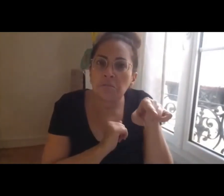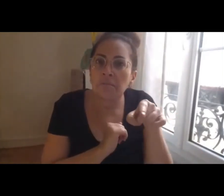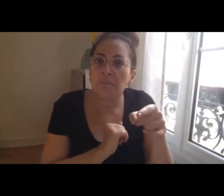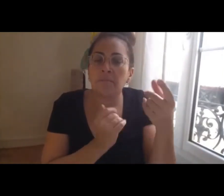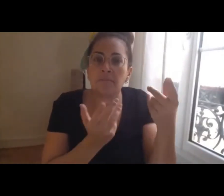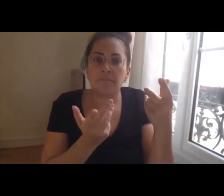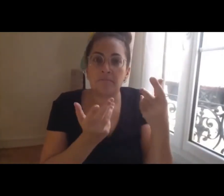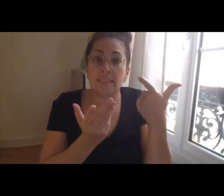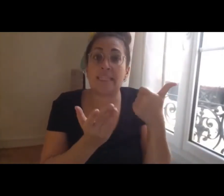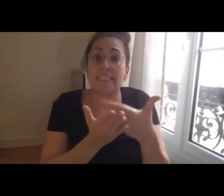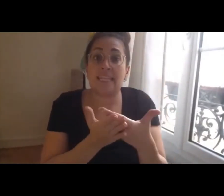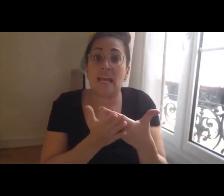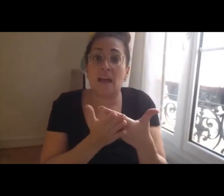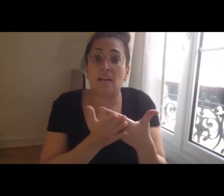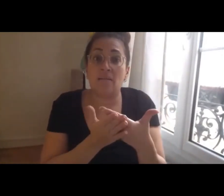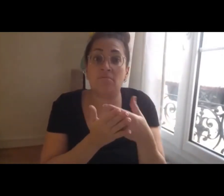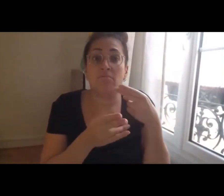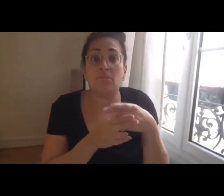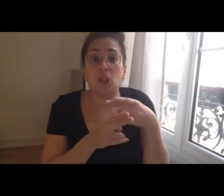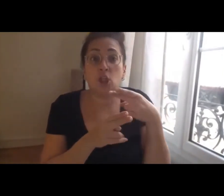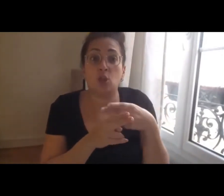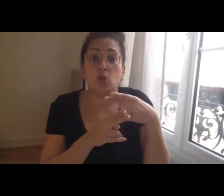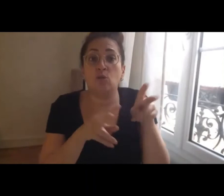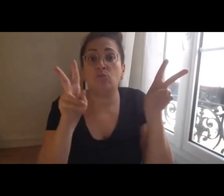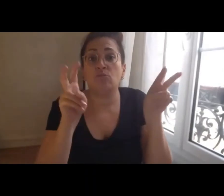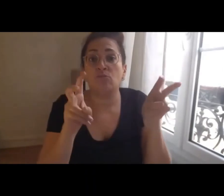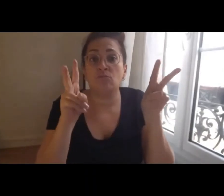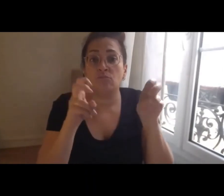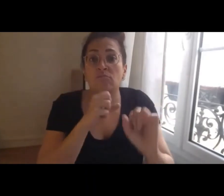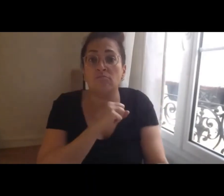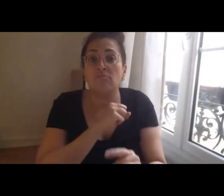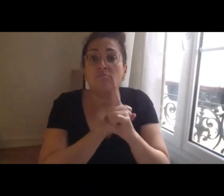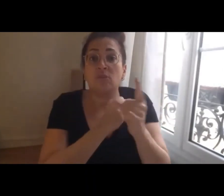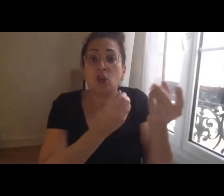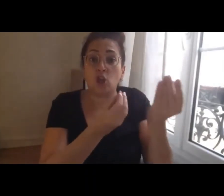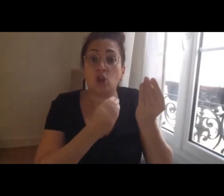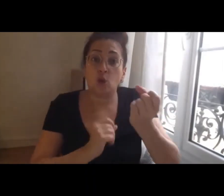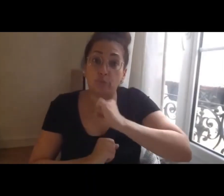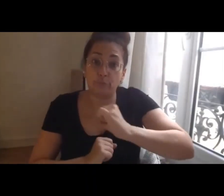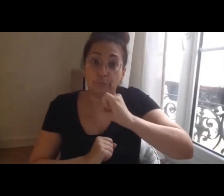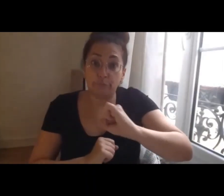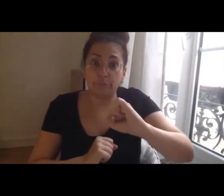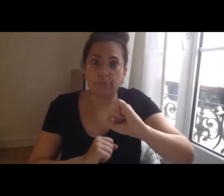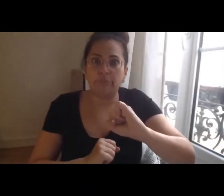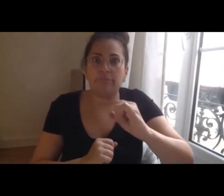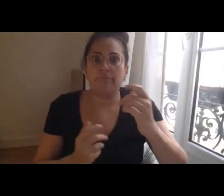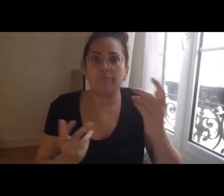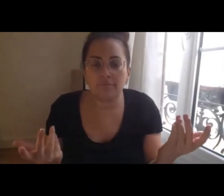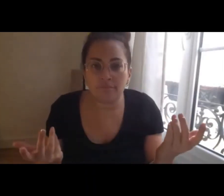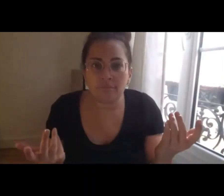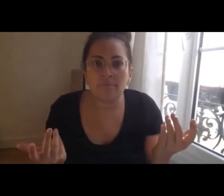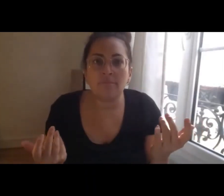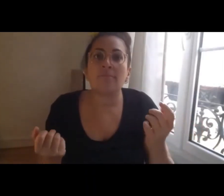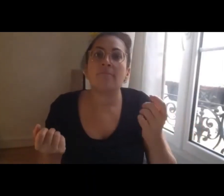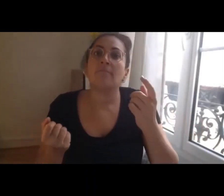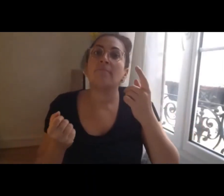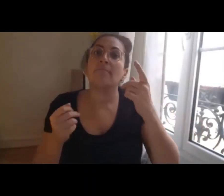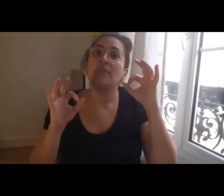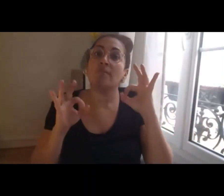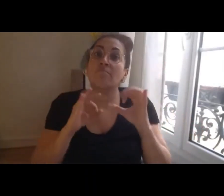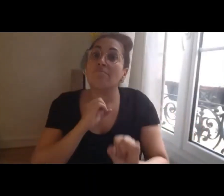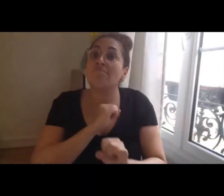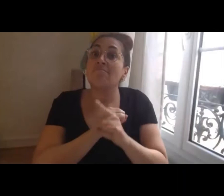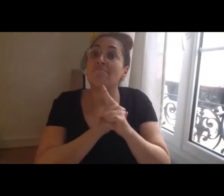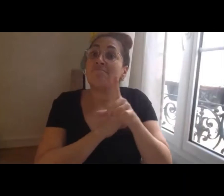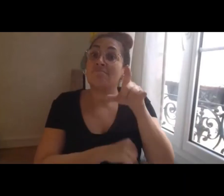dénommé notre accélérateur d'innovation. Alors, cet accélérateur d'innovation, on pourra